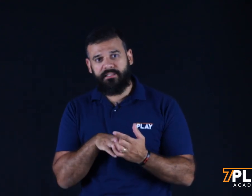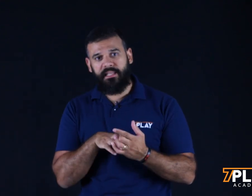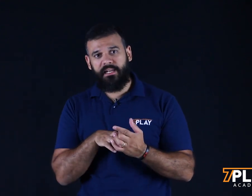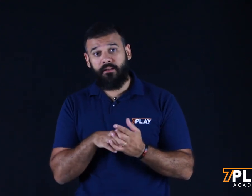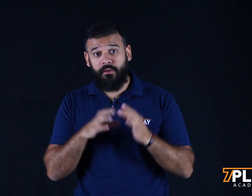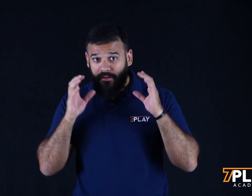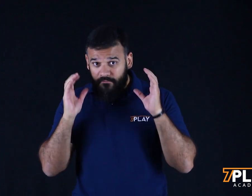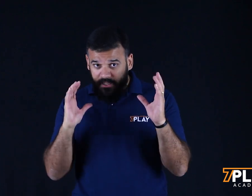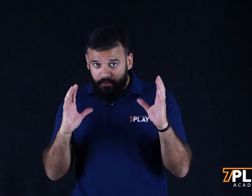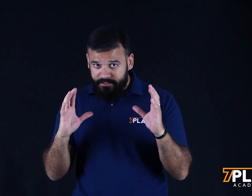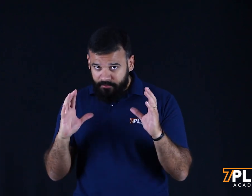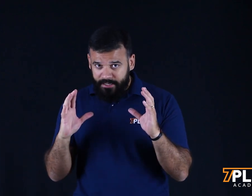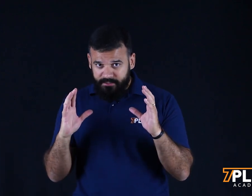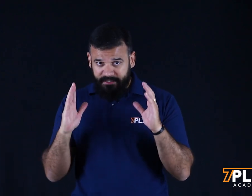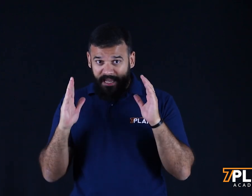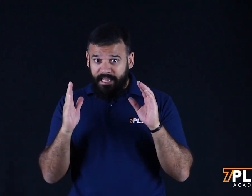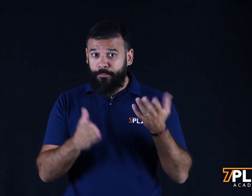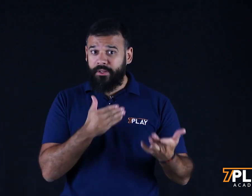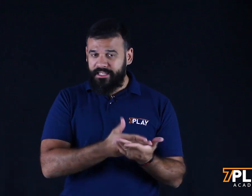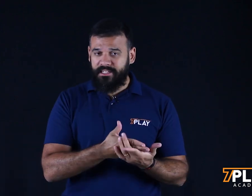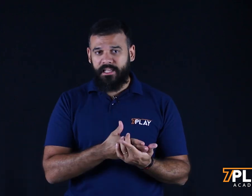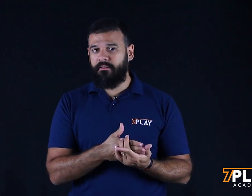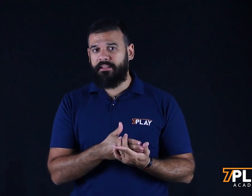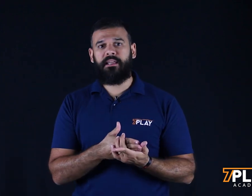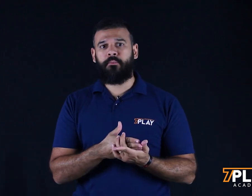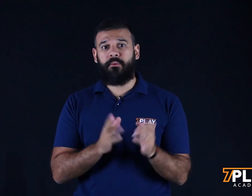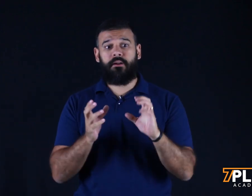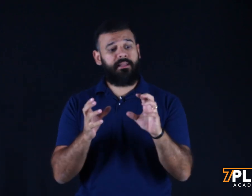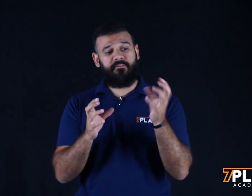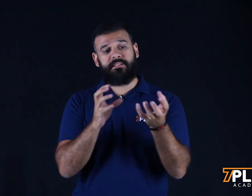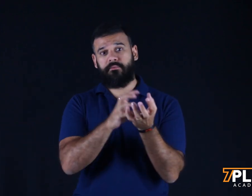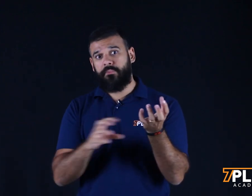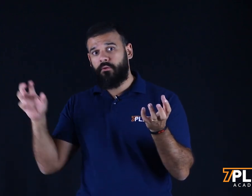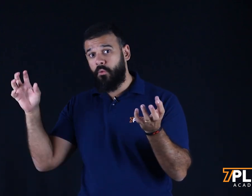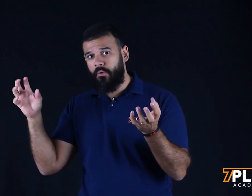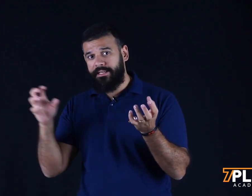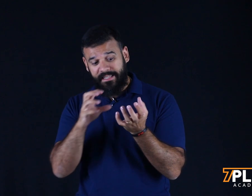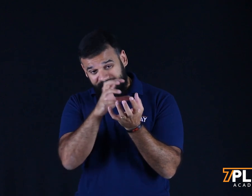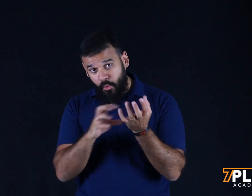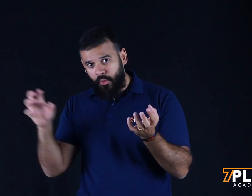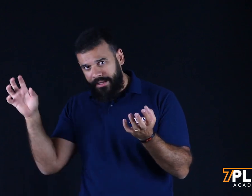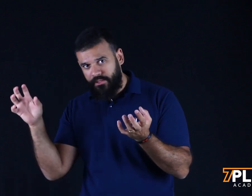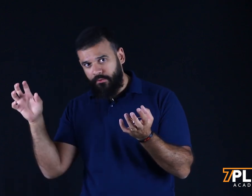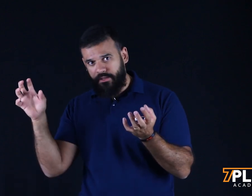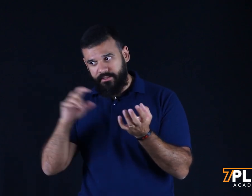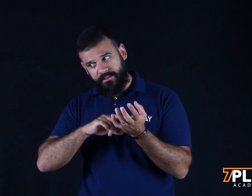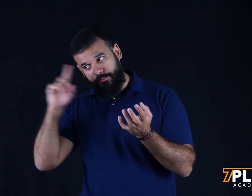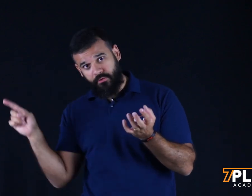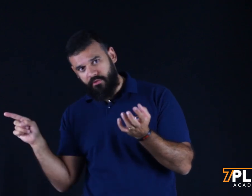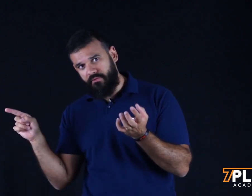você está criando, fica com isso em mente. Entenda a importância que aquilo ali tem. Primeiro que tem que fazer congruência, tem que ser congruente com o que a pessoa vai ver